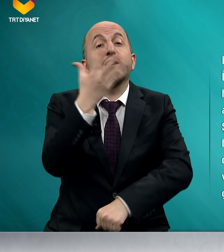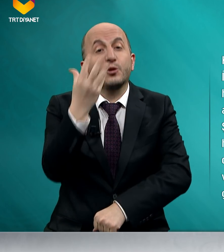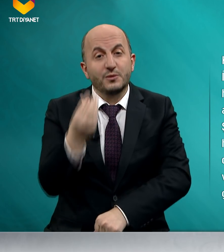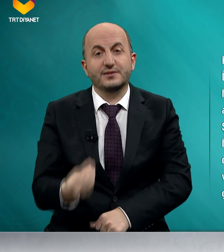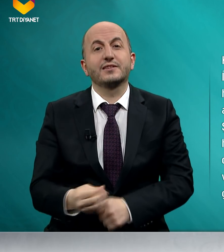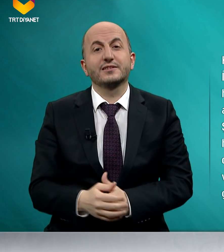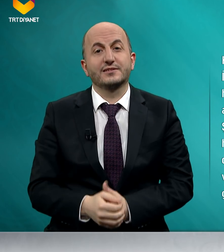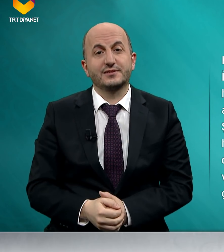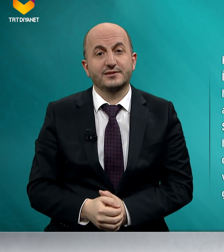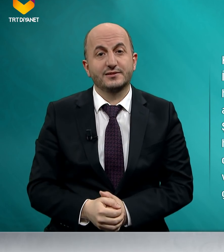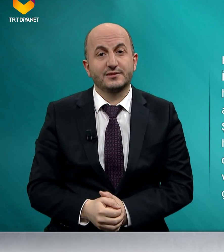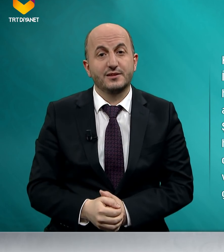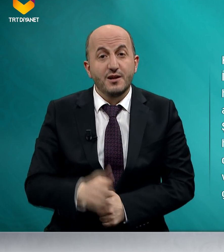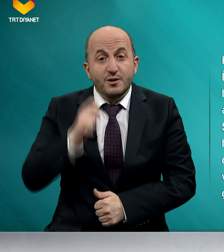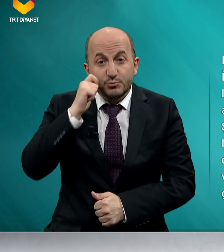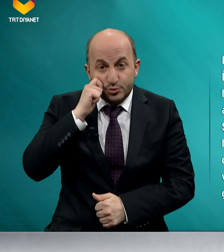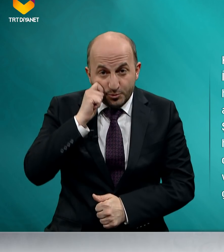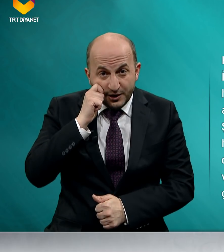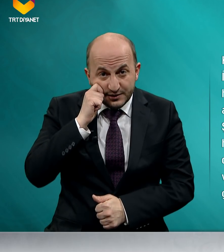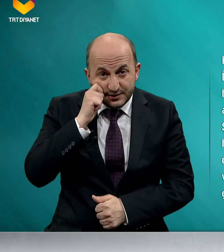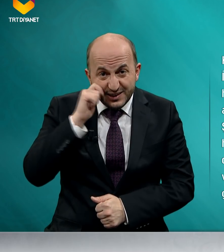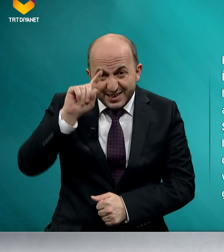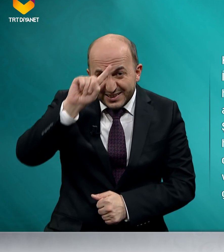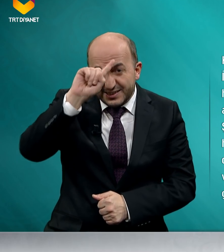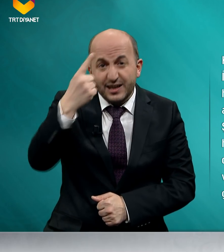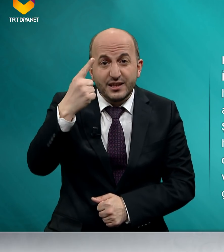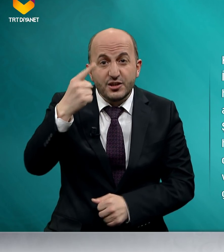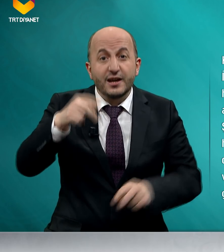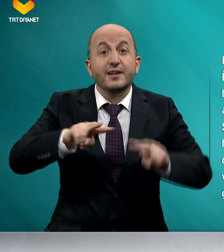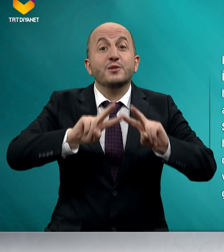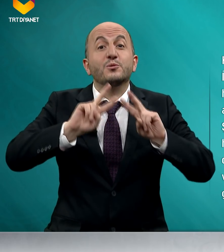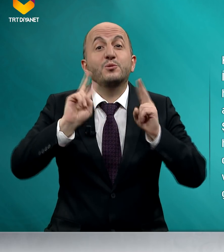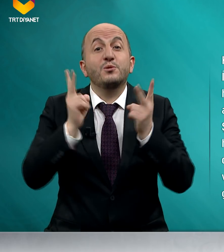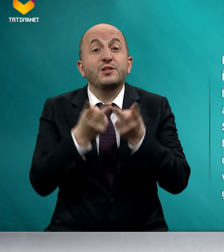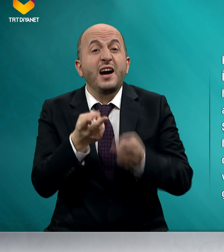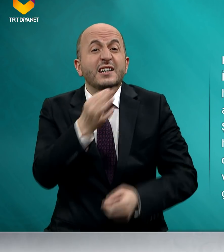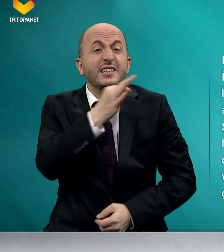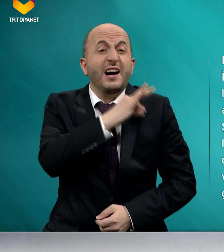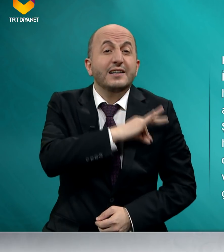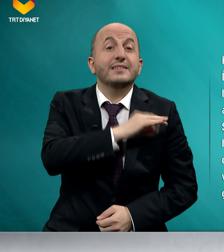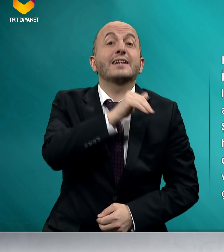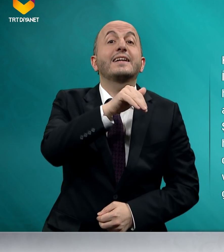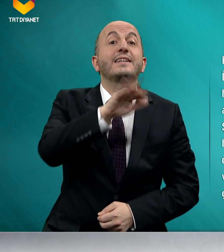olmasıdır. Müslüman sadece dünya karına değil